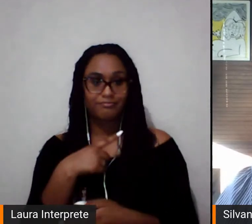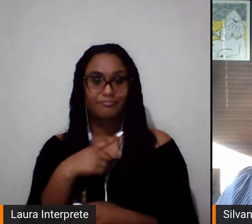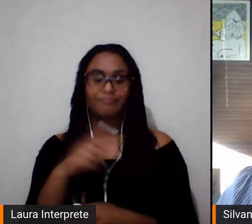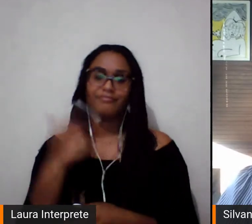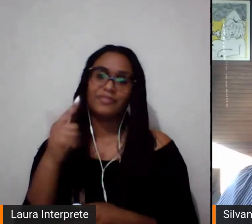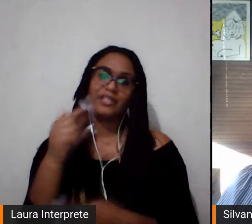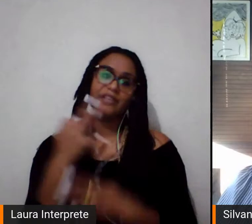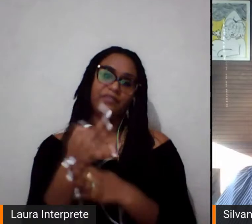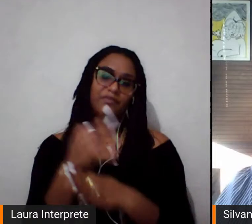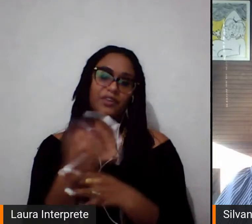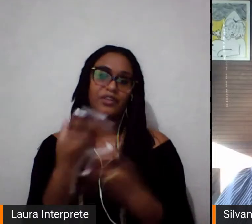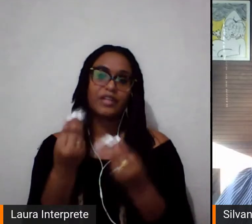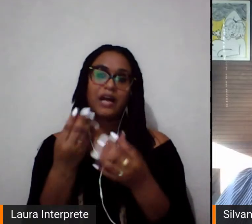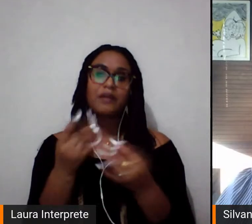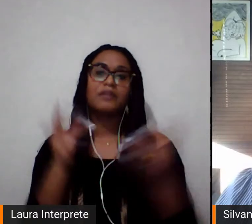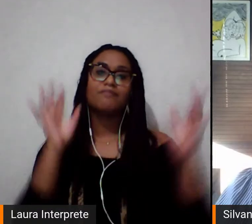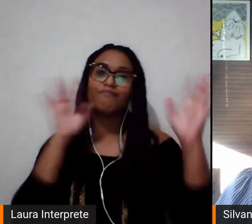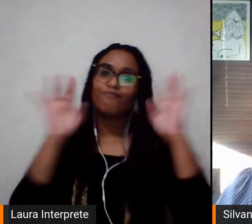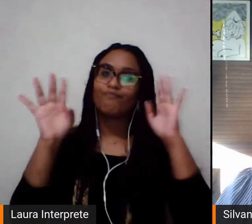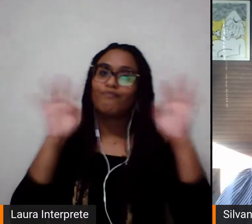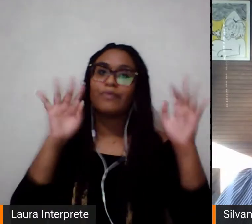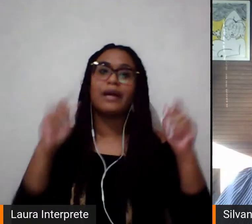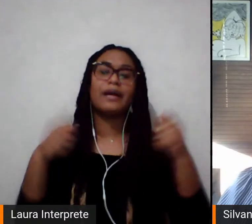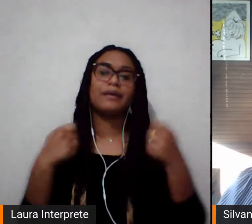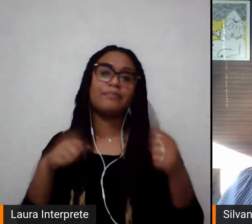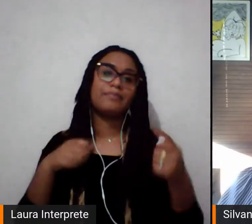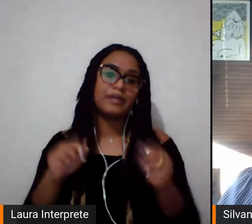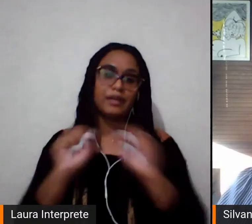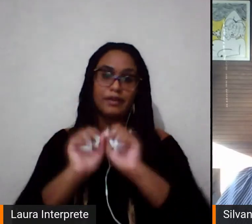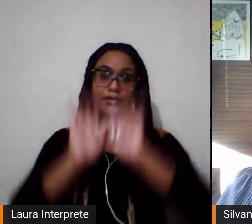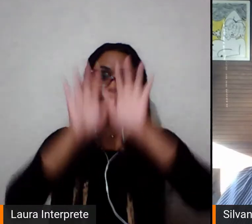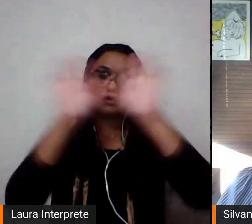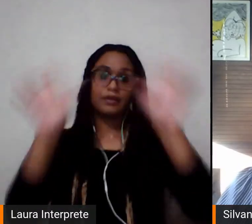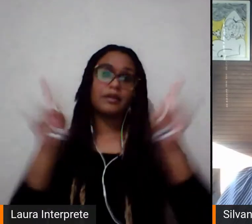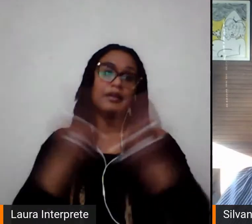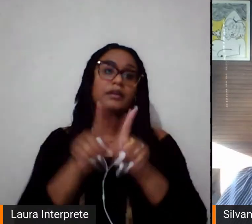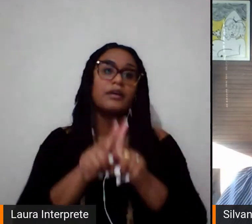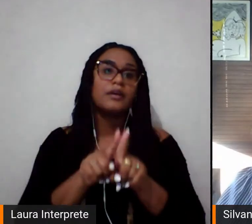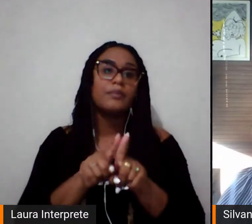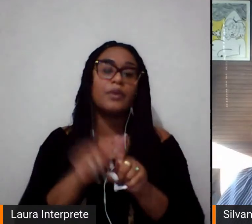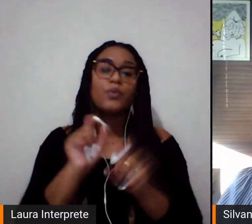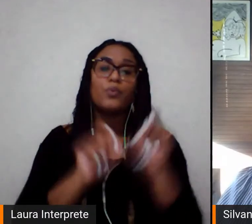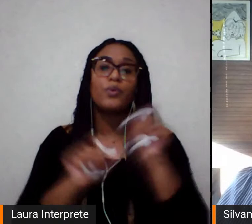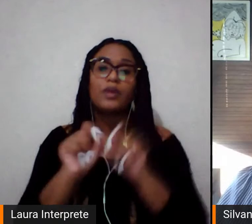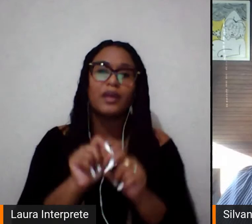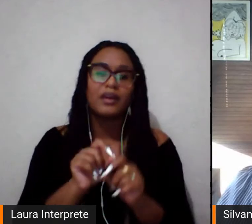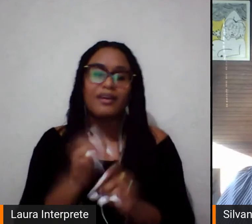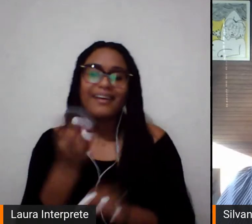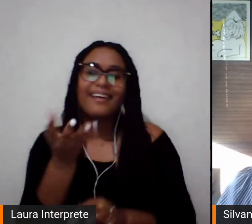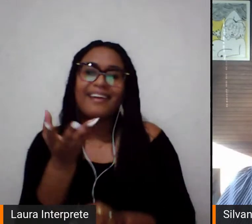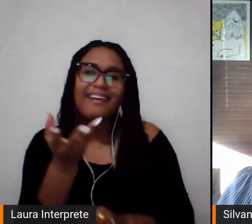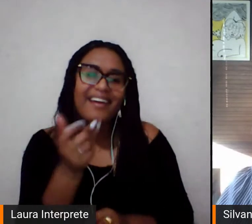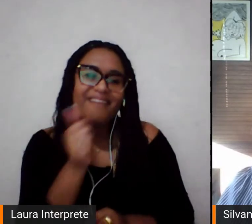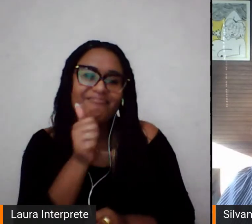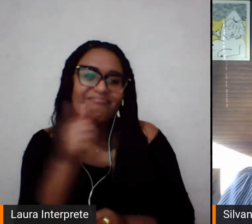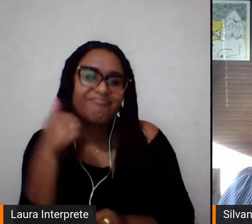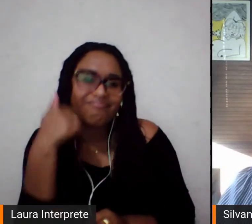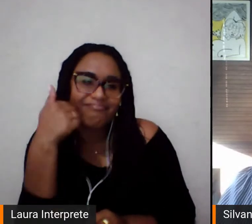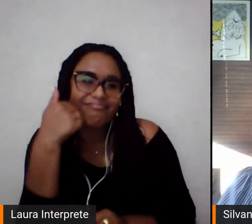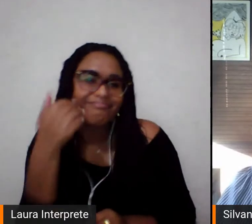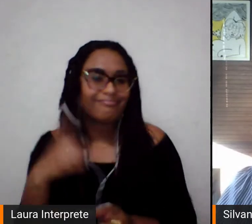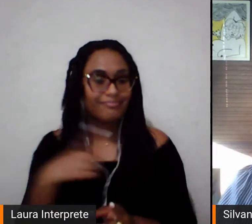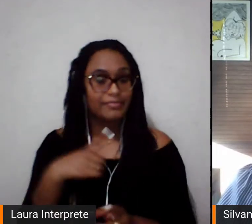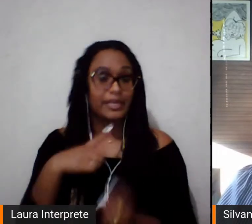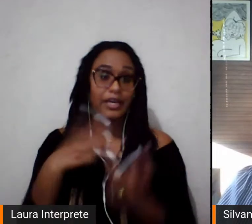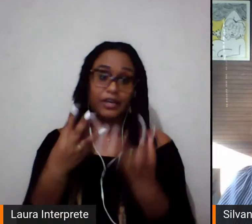pensar nessa situação e também ampliar a noção da violência, do assédio e do abuso. Então, o abuso ou a